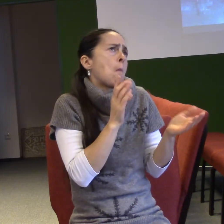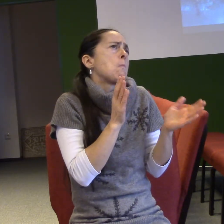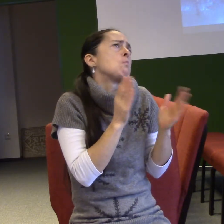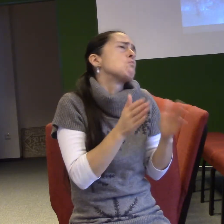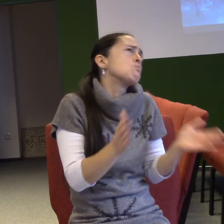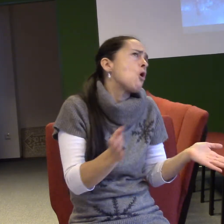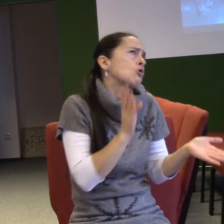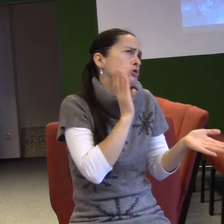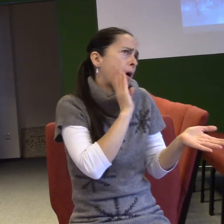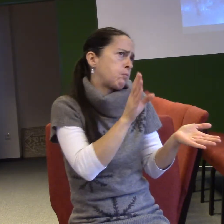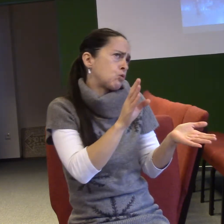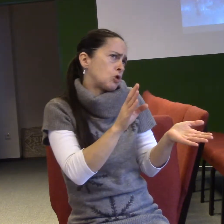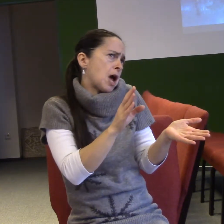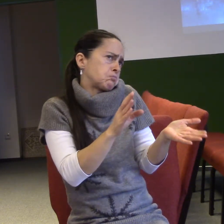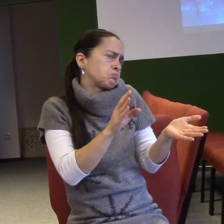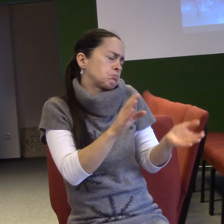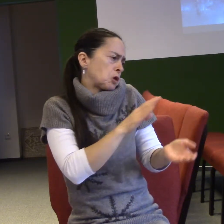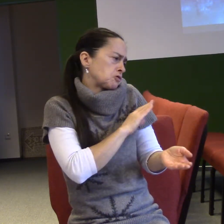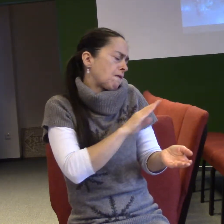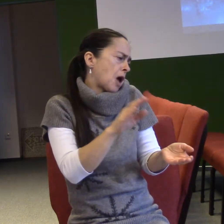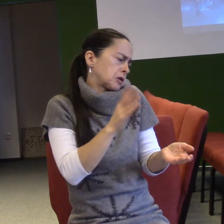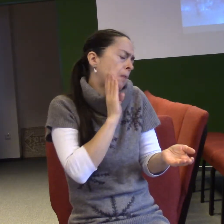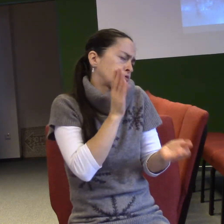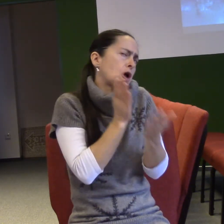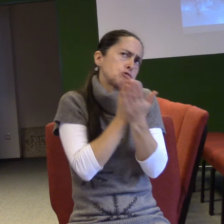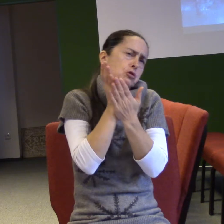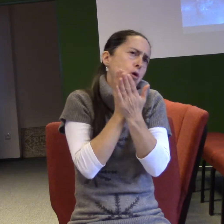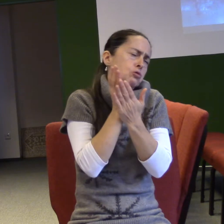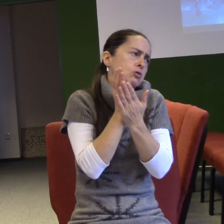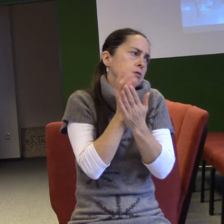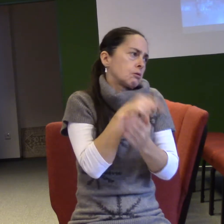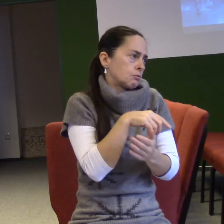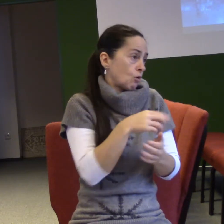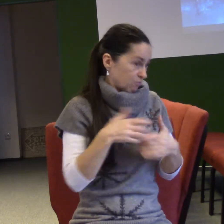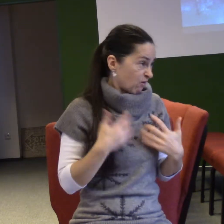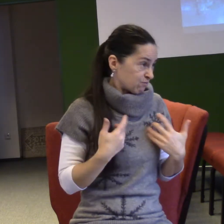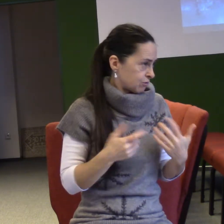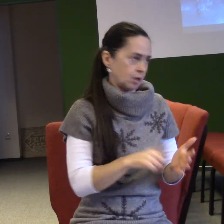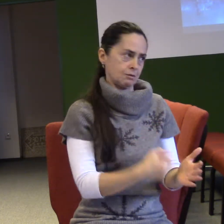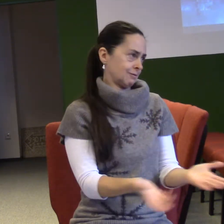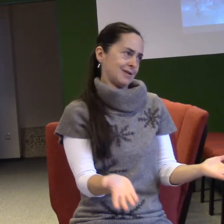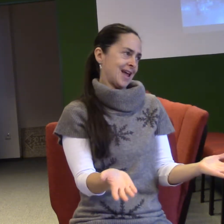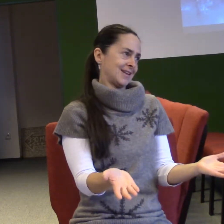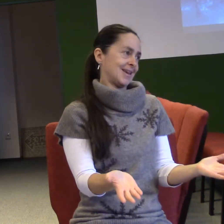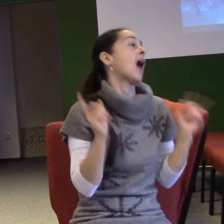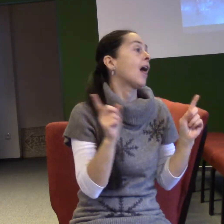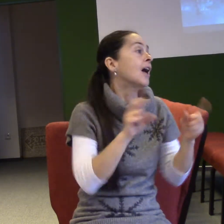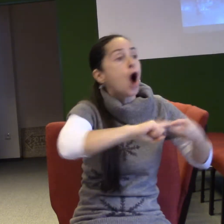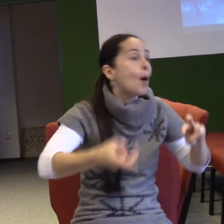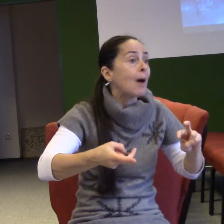To by asi Zachariáši moc nějak nepouzbudilo. On přichází před Zachariáše a říká mu pět věcí, které